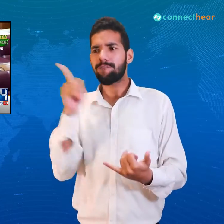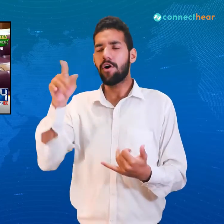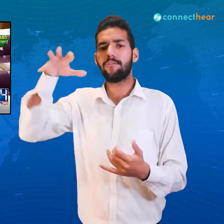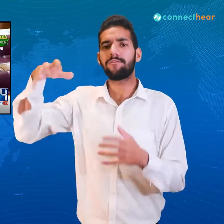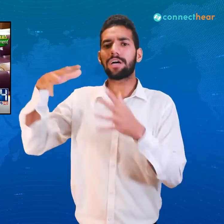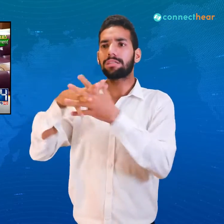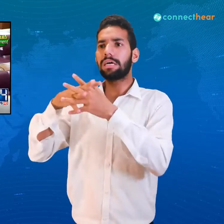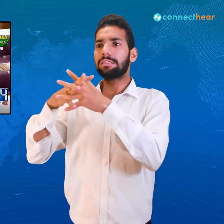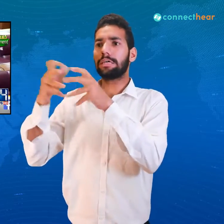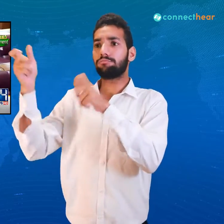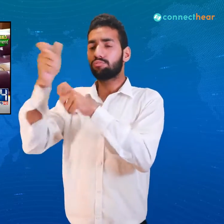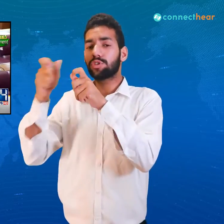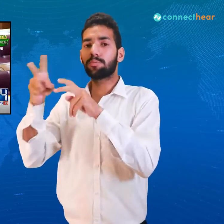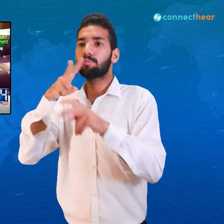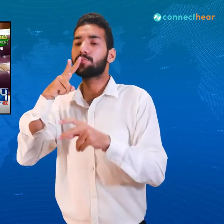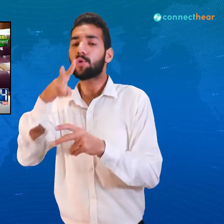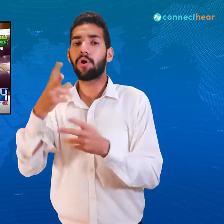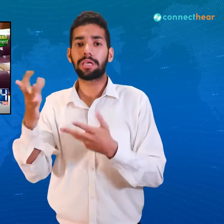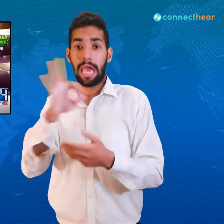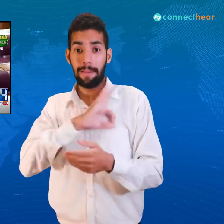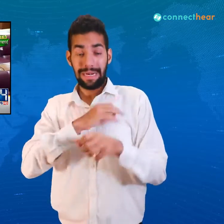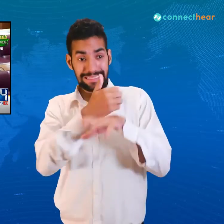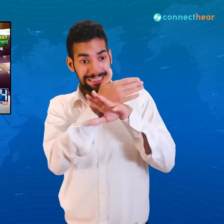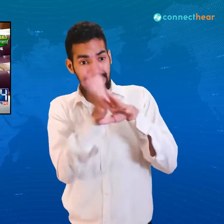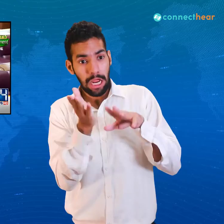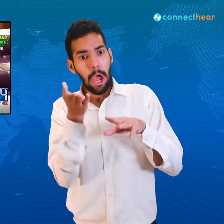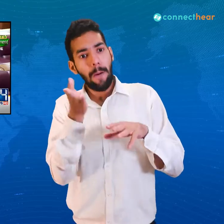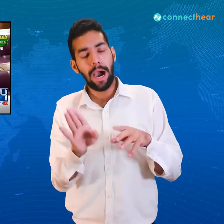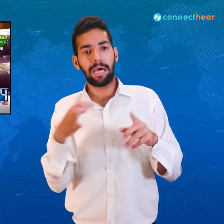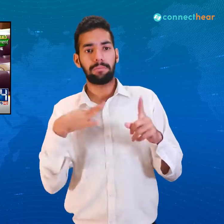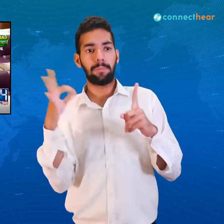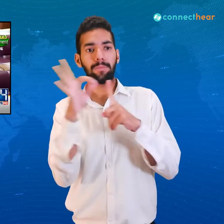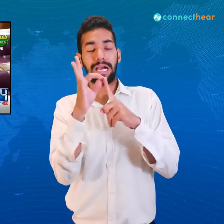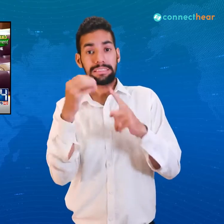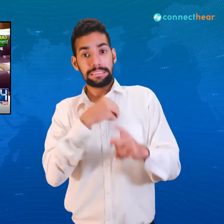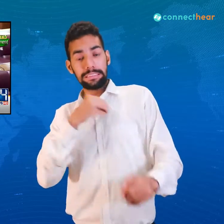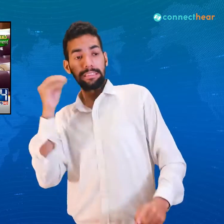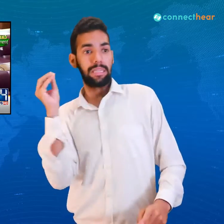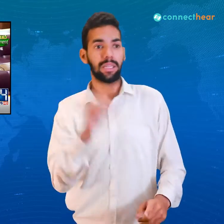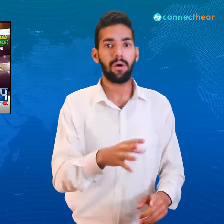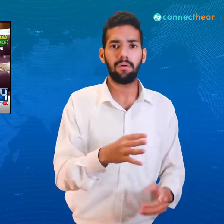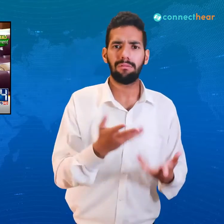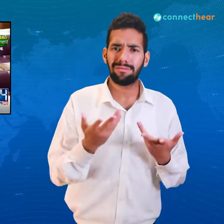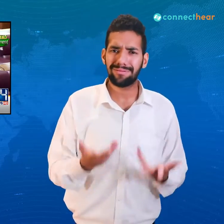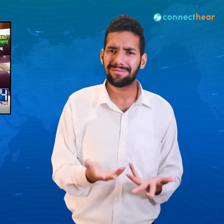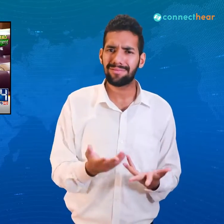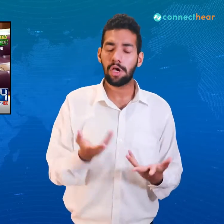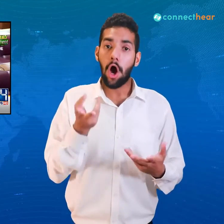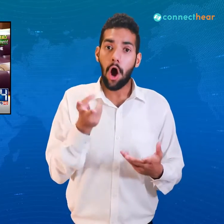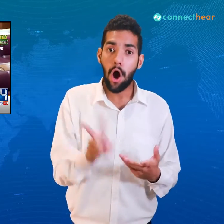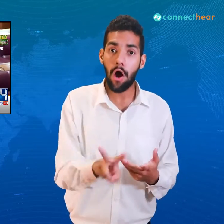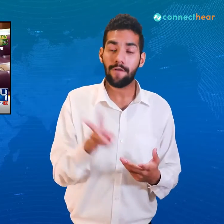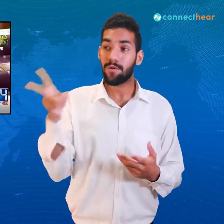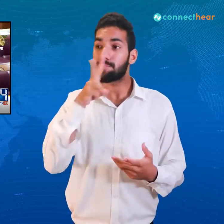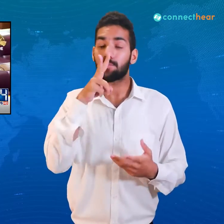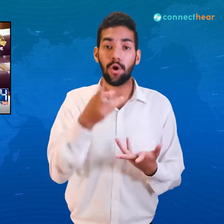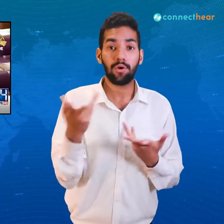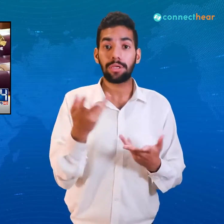وہاں منصوبے بناتے رہے کہ اگر امران خان کی حکومت نہ گری تو پاکستان things will get tough for پاکستان اور یہ بھی کہتے ہیں کہ